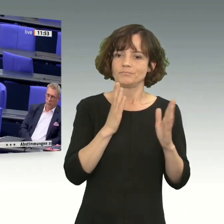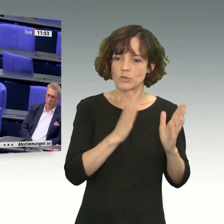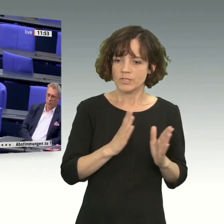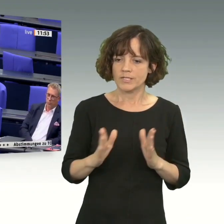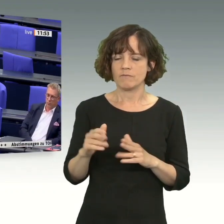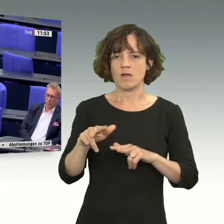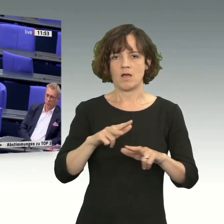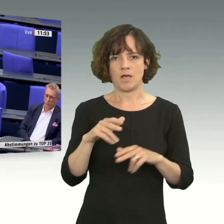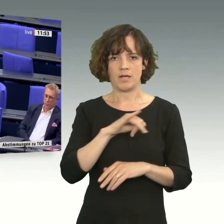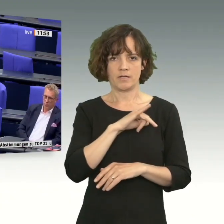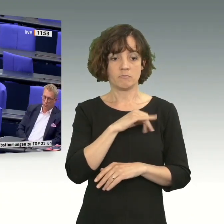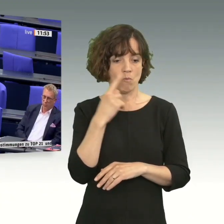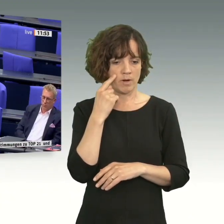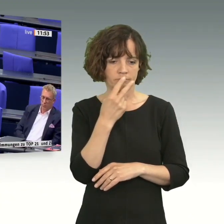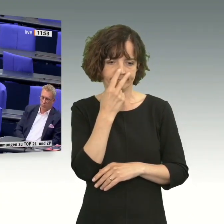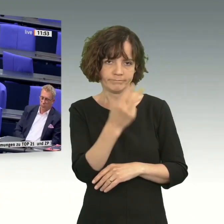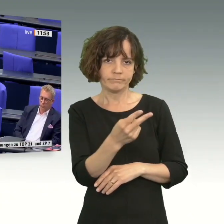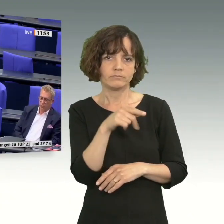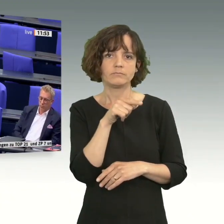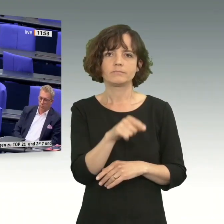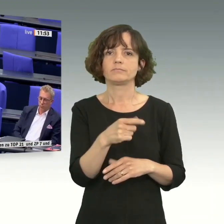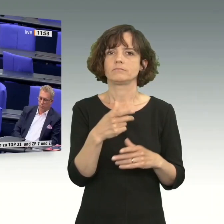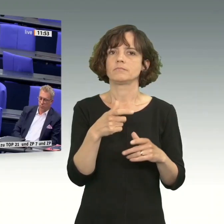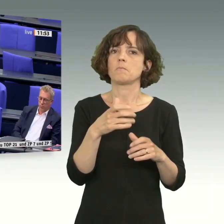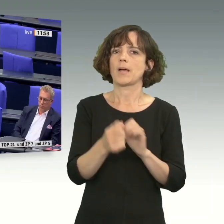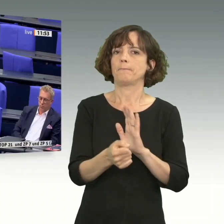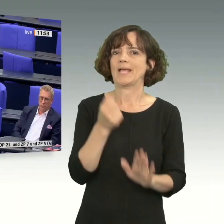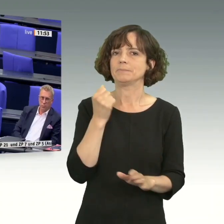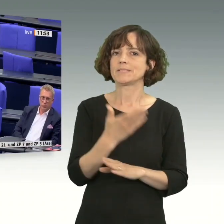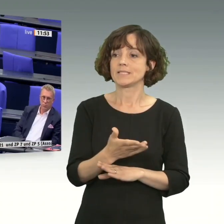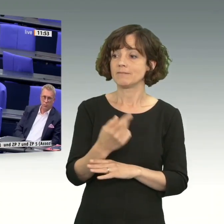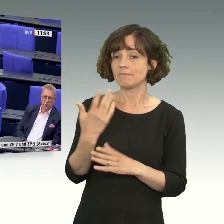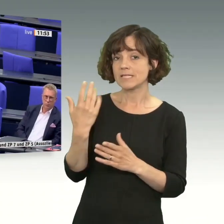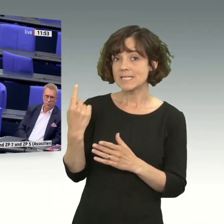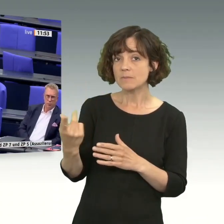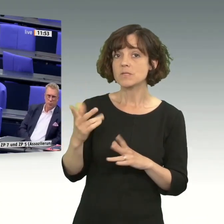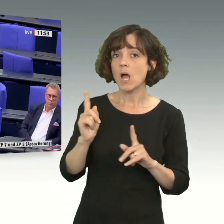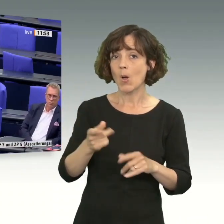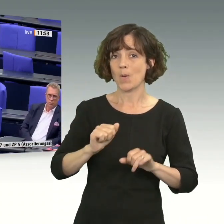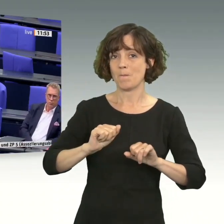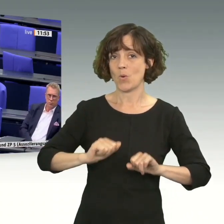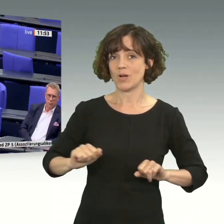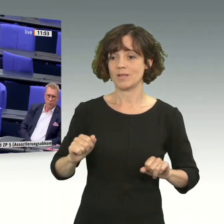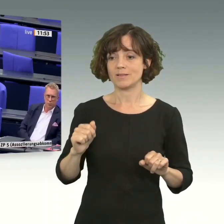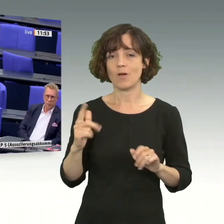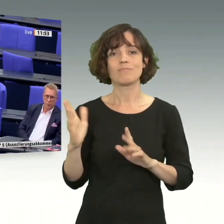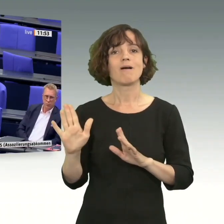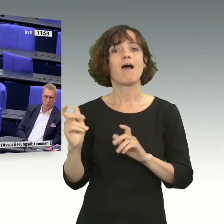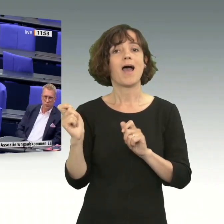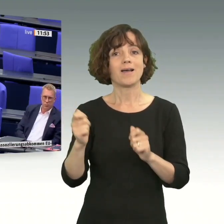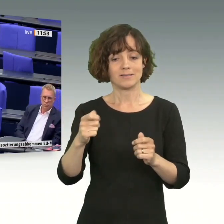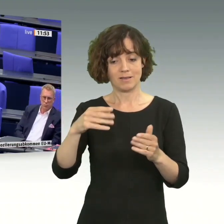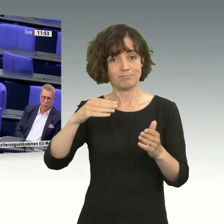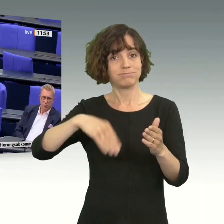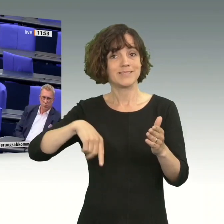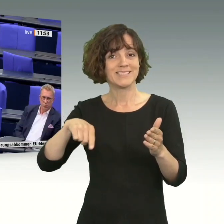Agrarinteressen sind, die momentan aus EU-Sicht dieses Abkommen abbremsen. Sie haben da auch Möglichkeiten. Und in Ihrem Antrag führen Sie ja diesen